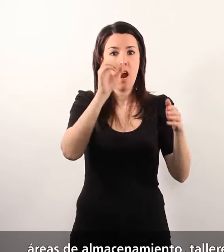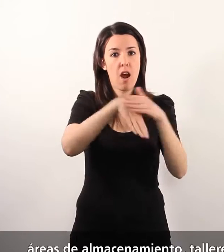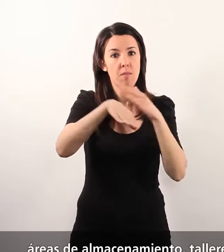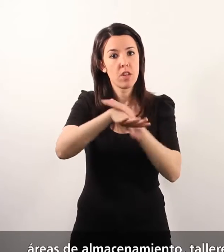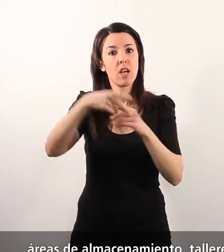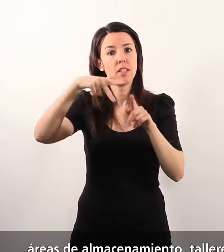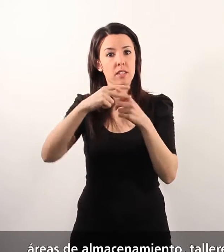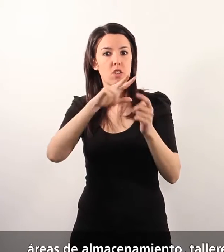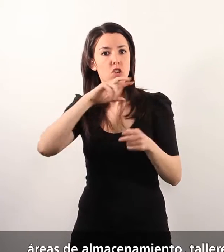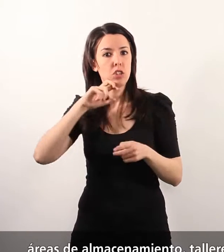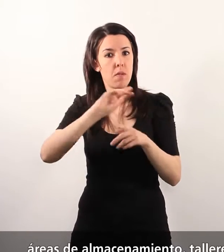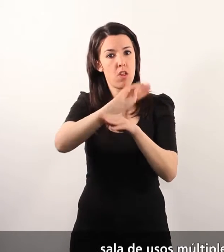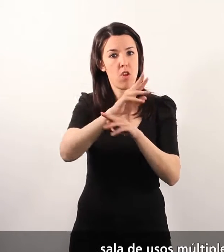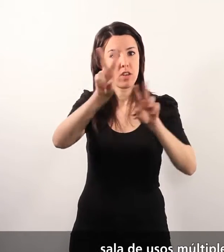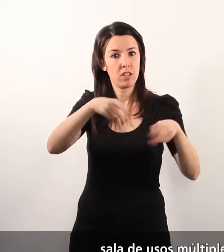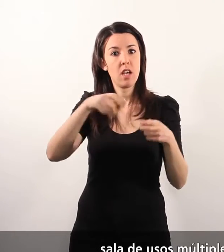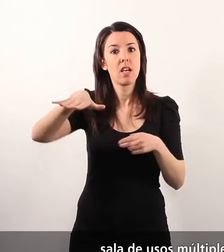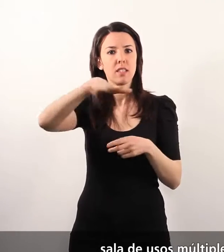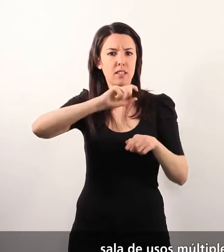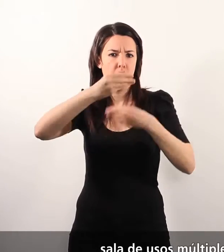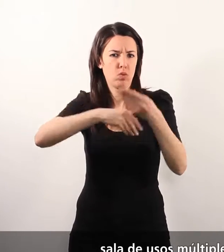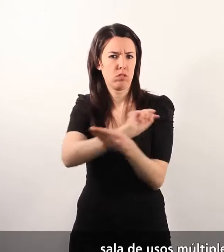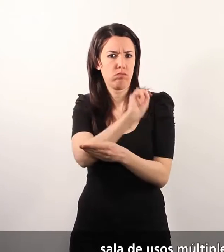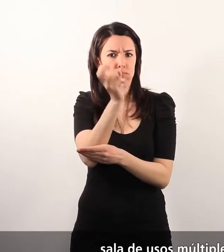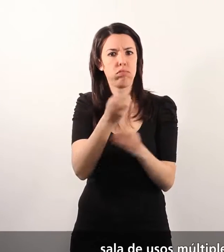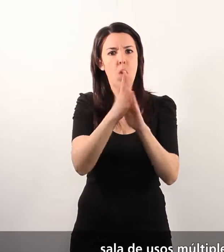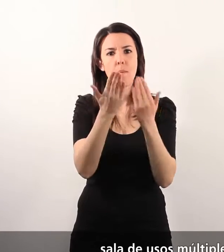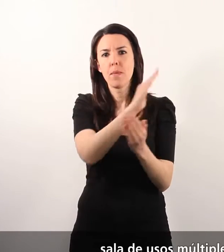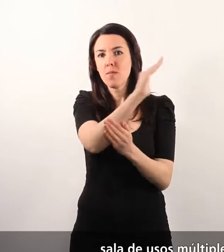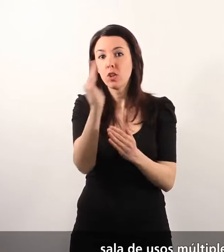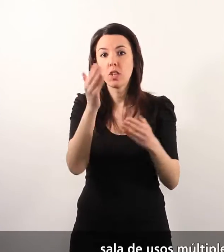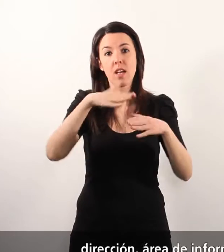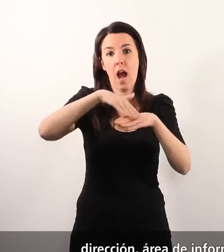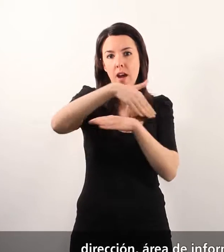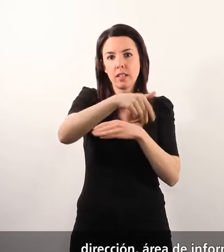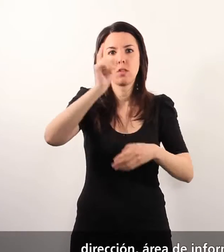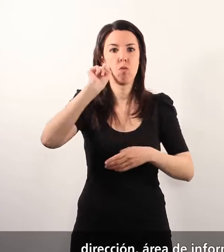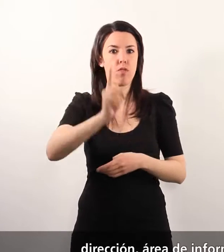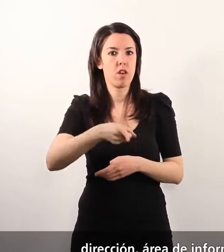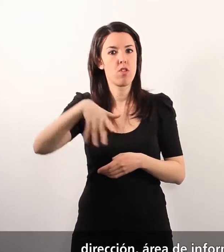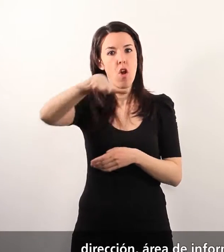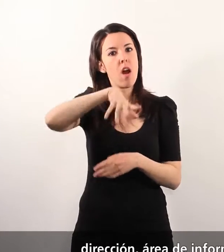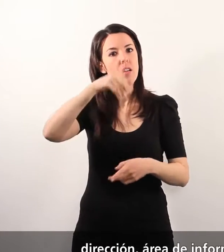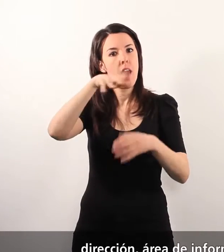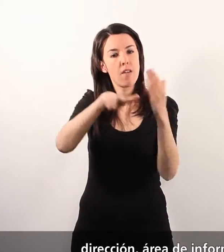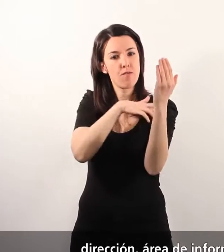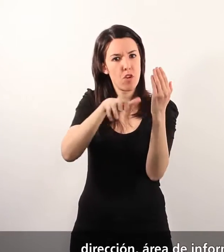conservación y restauración, sala de usos múltiples, biblioteca, archivo, dirección, área de informática, zona de